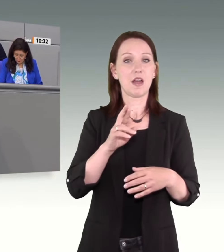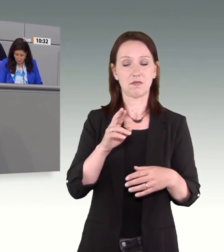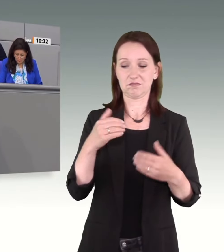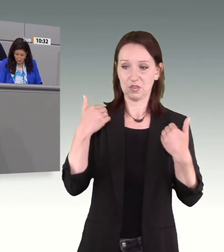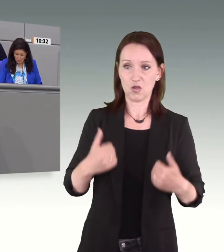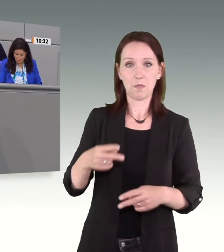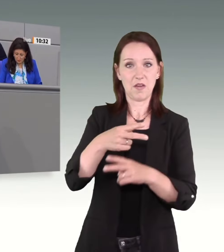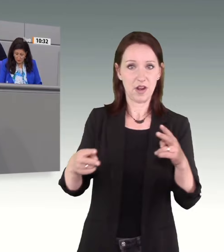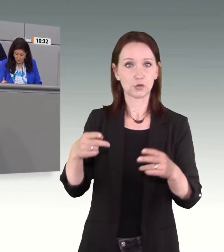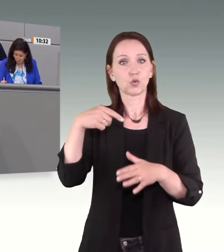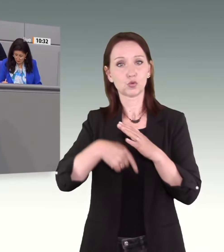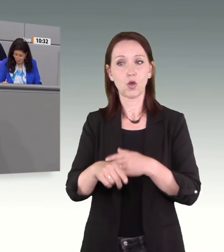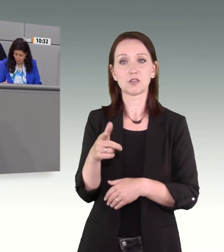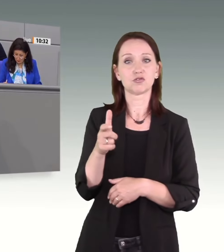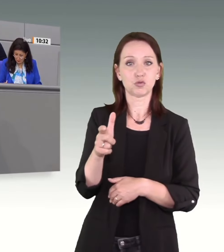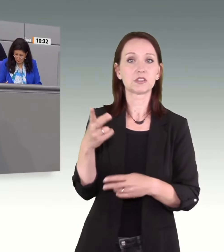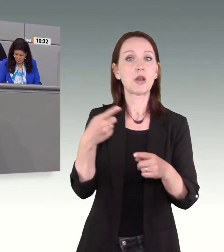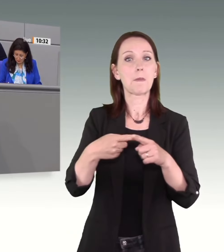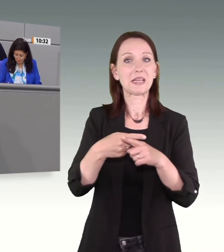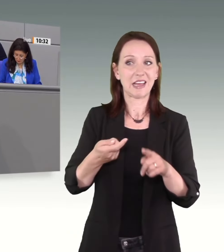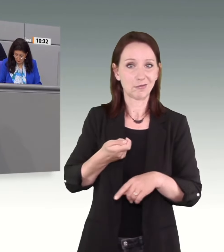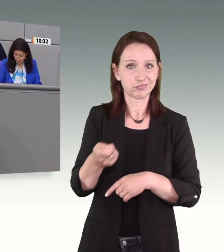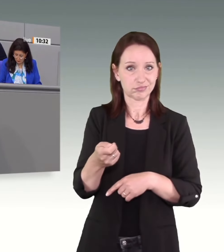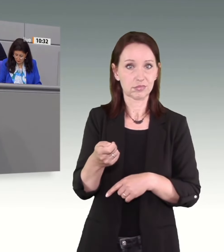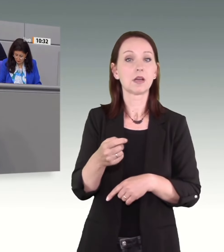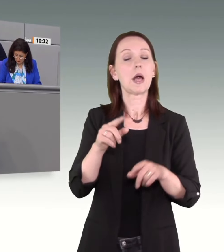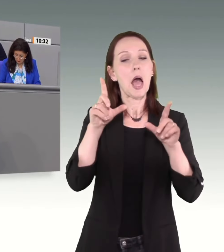soll für mindestens ein Jahr hintergittern müssen.